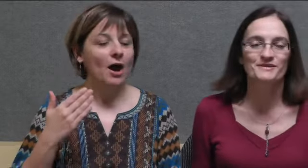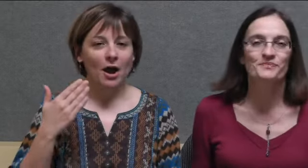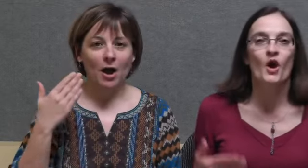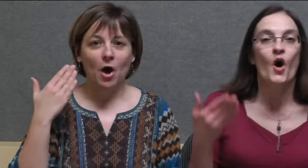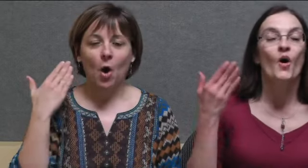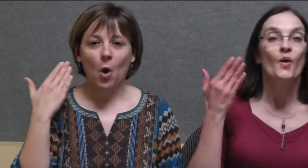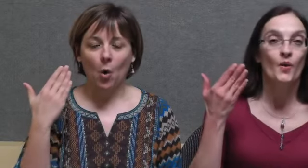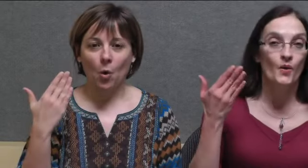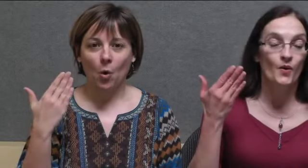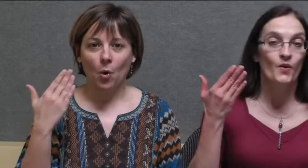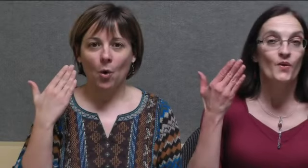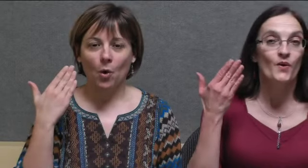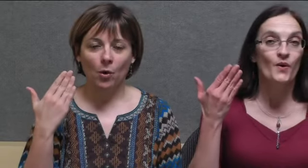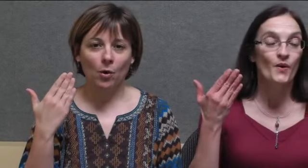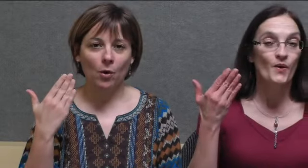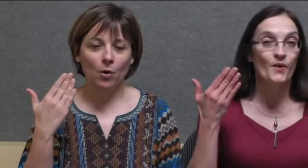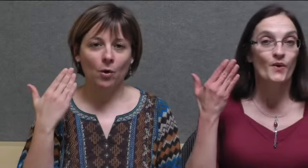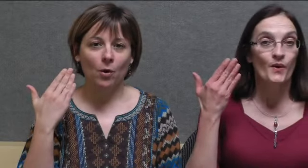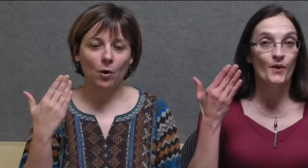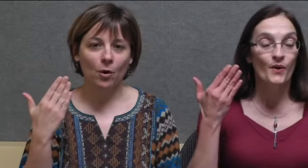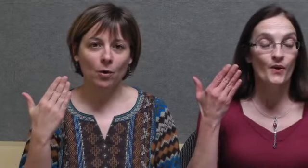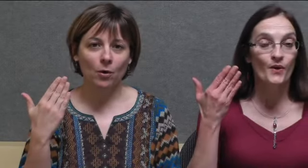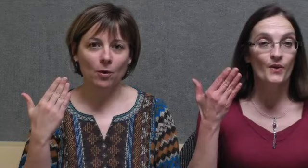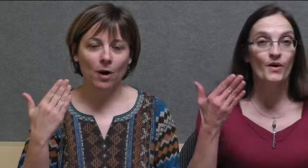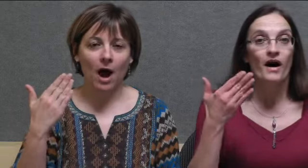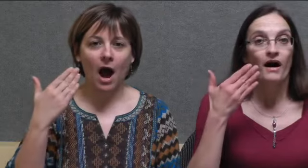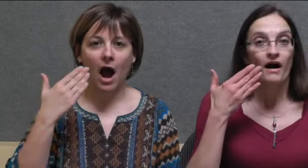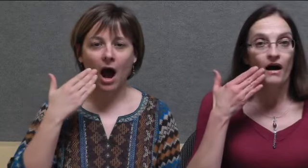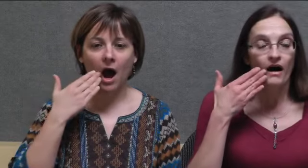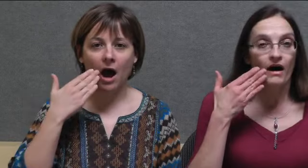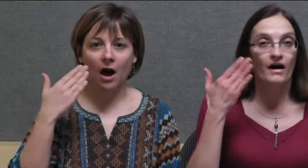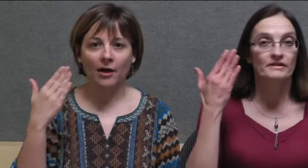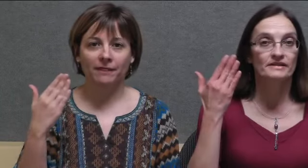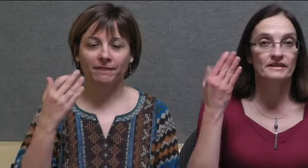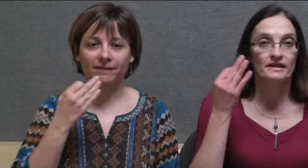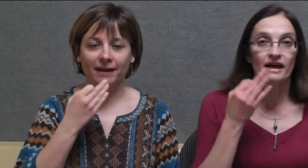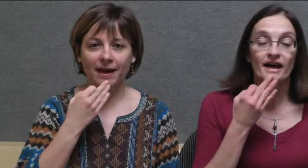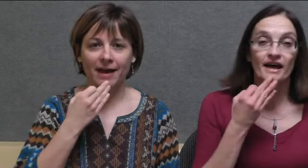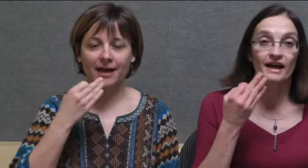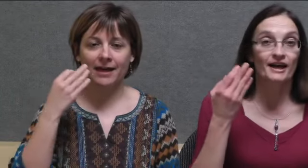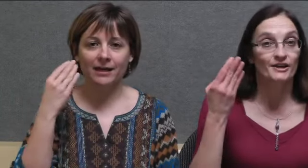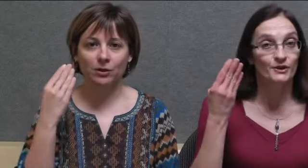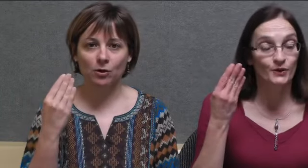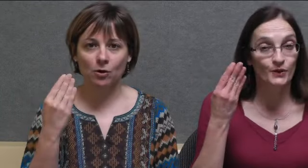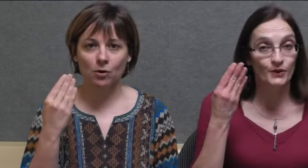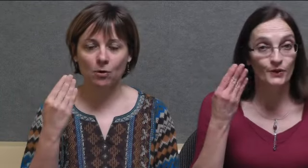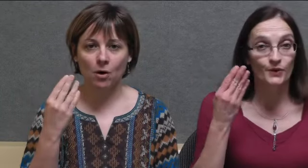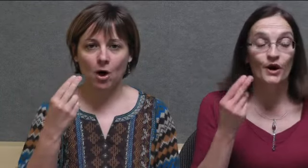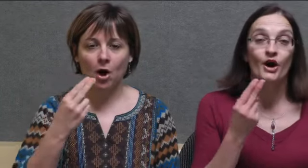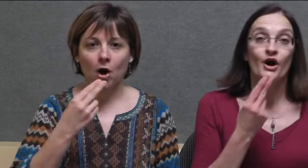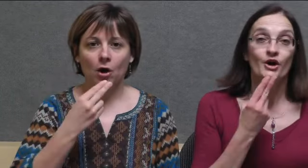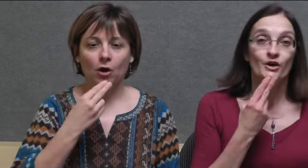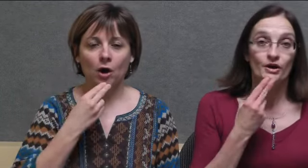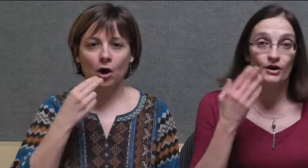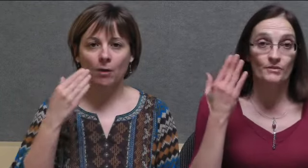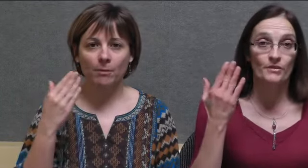Au, au, au, en traîneau, comme